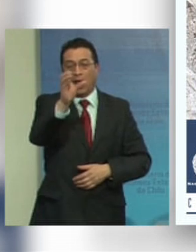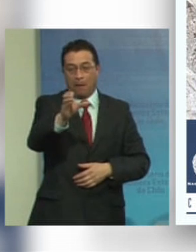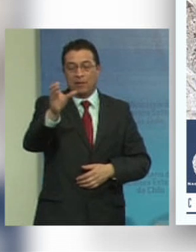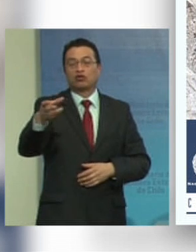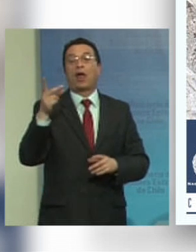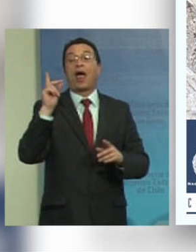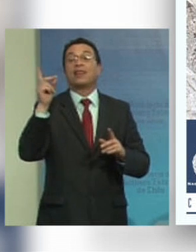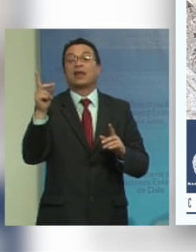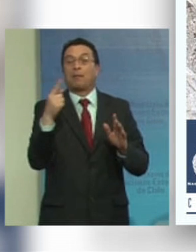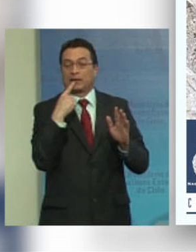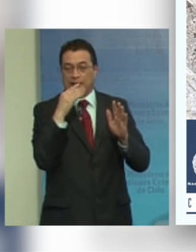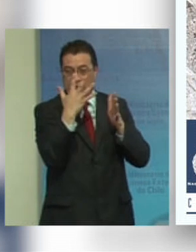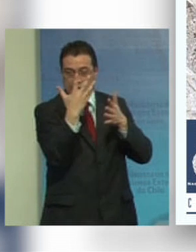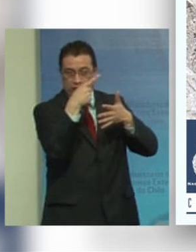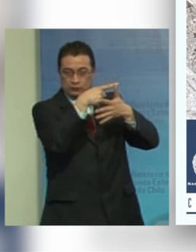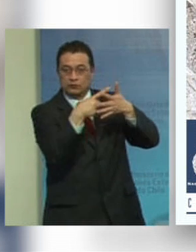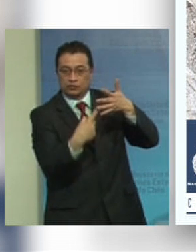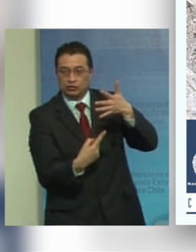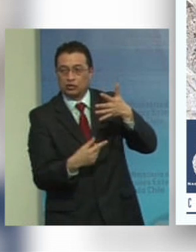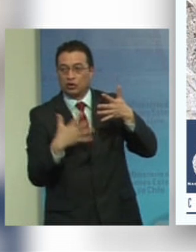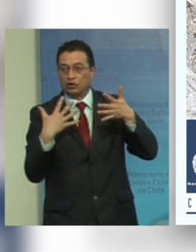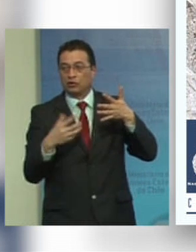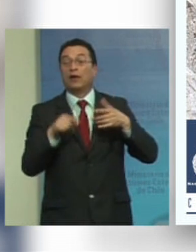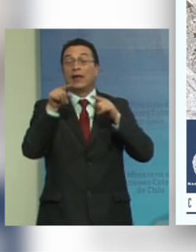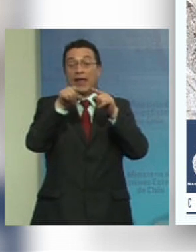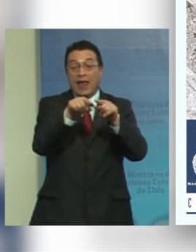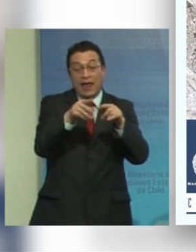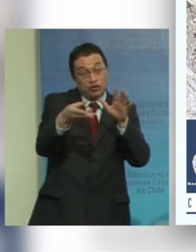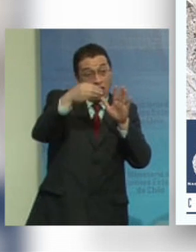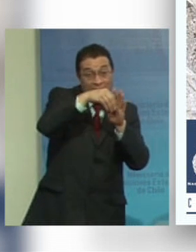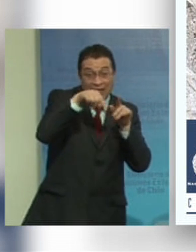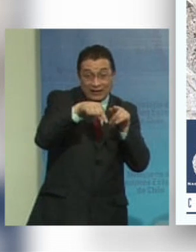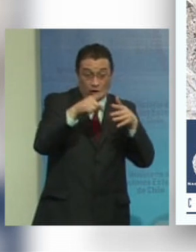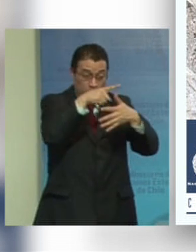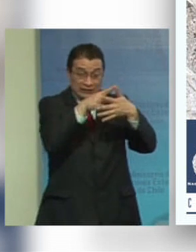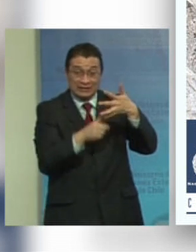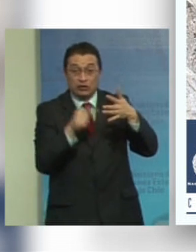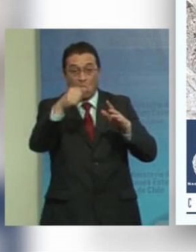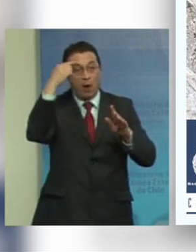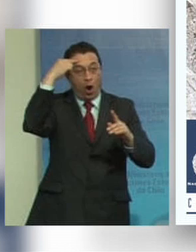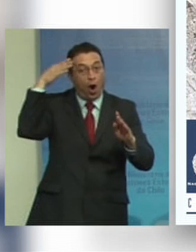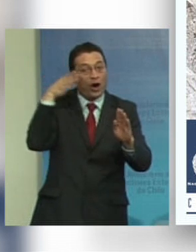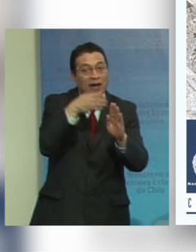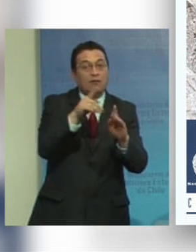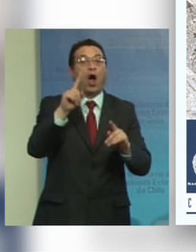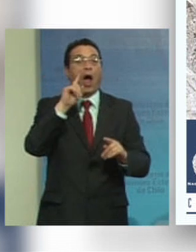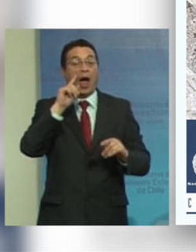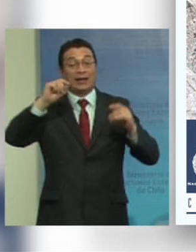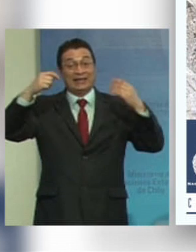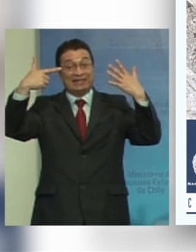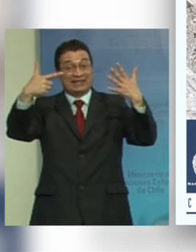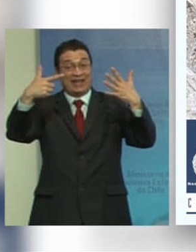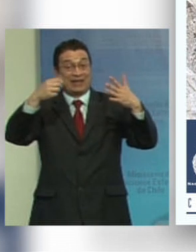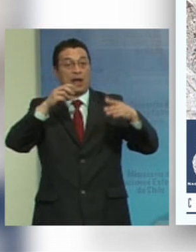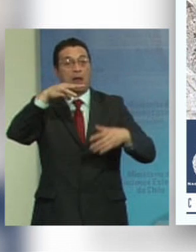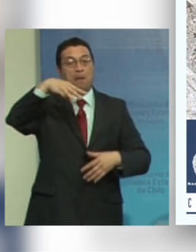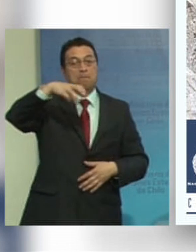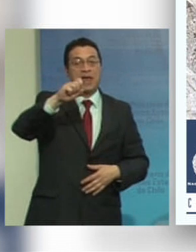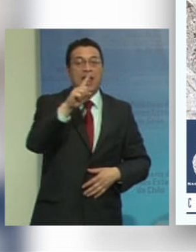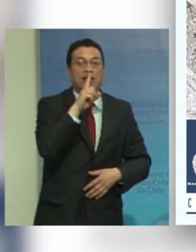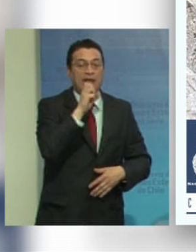con discapacidad en ellos en ese conjunto de objetivos hay 7 metas